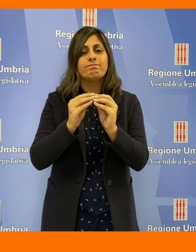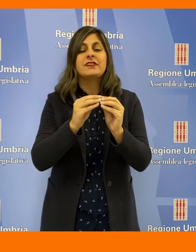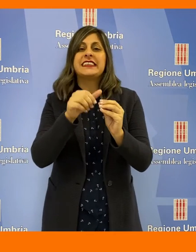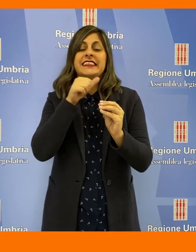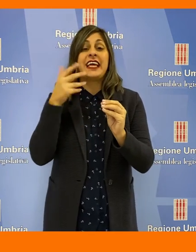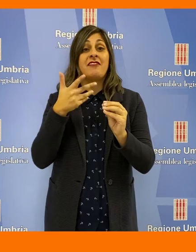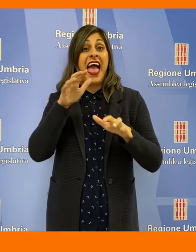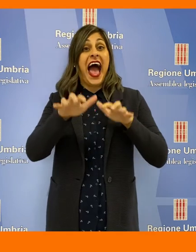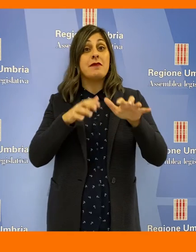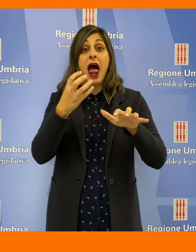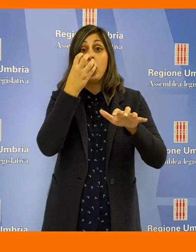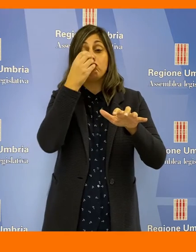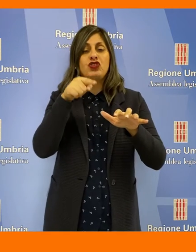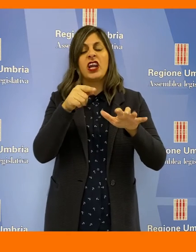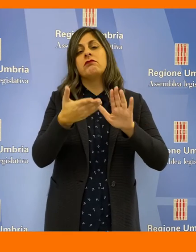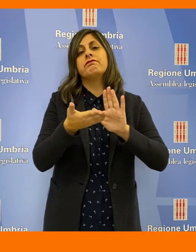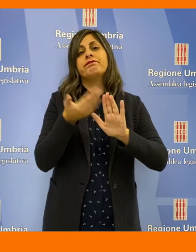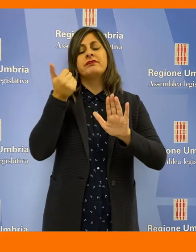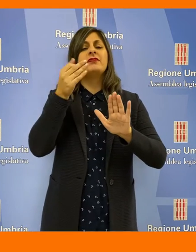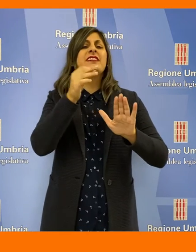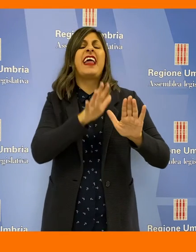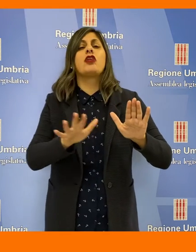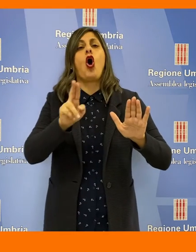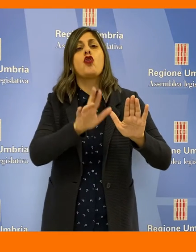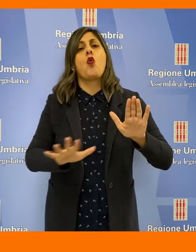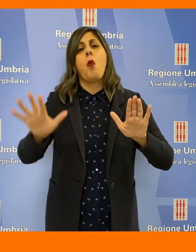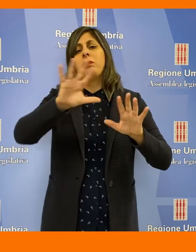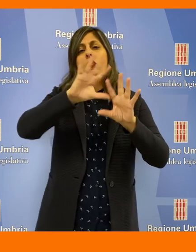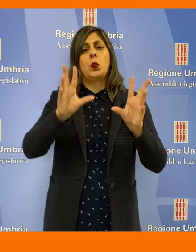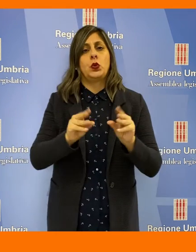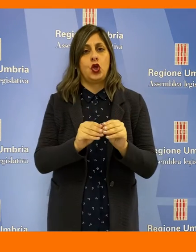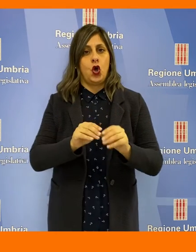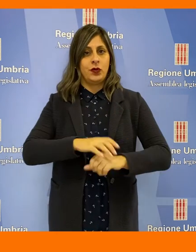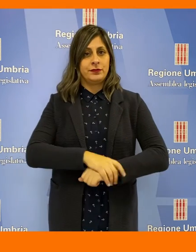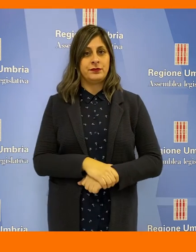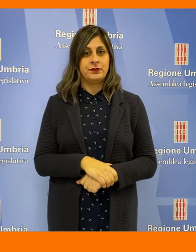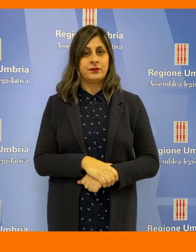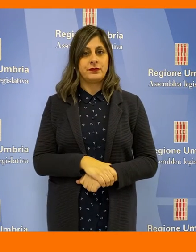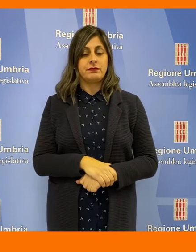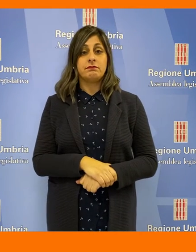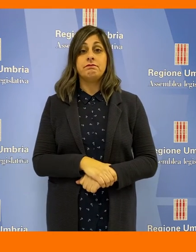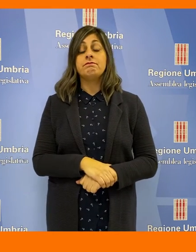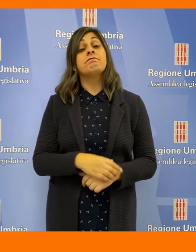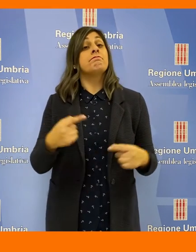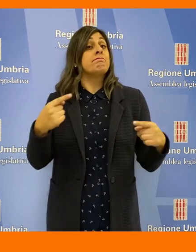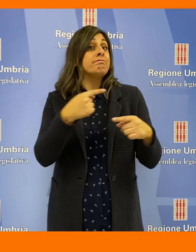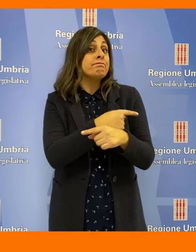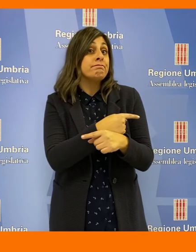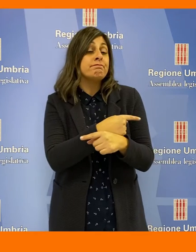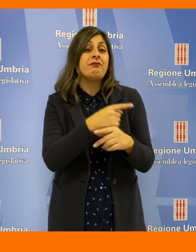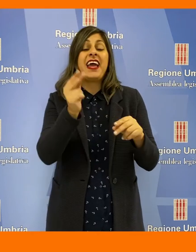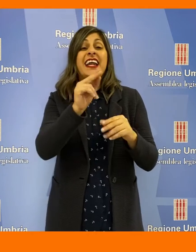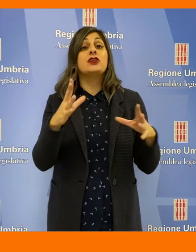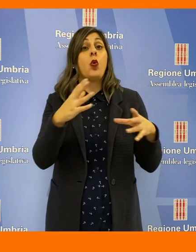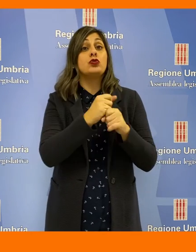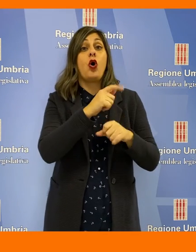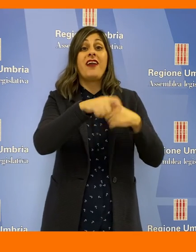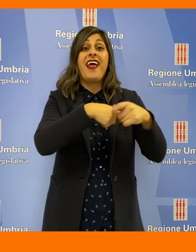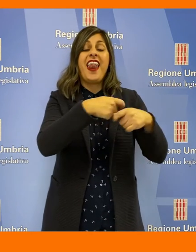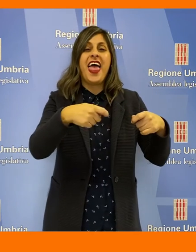porte al superamento dell'utilizzo di animali nel circo su tutto il territorio regionale. Differente esito per la risoluzione